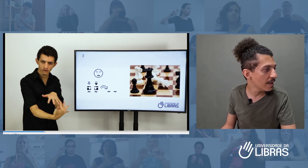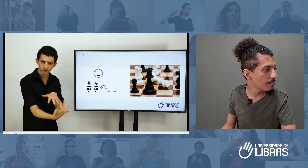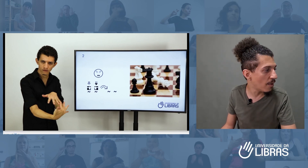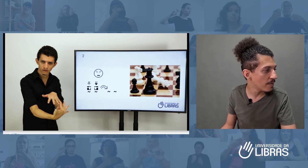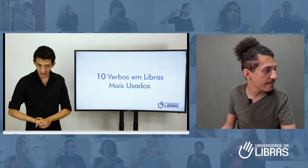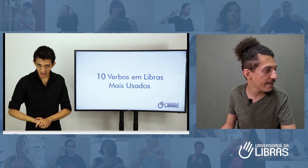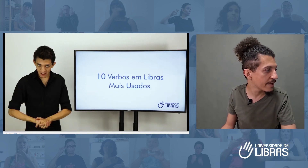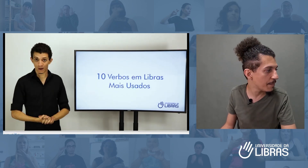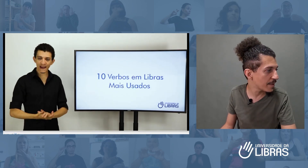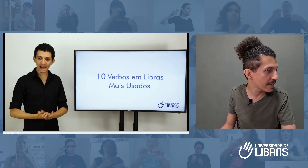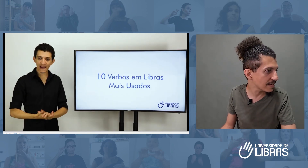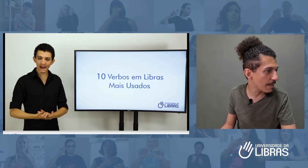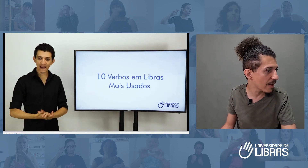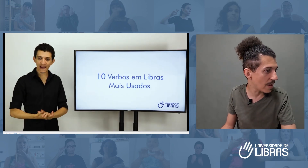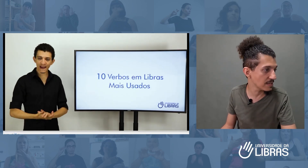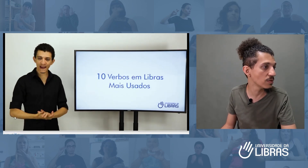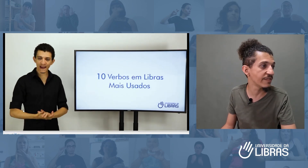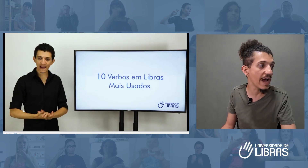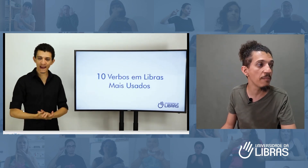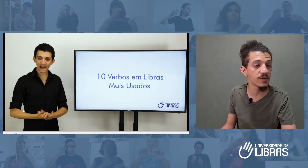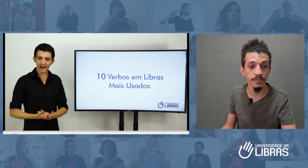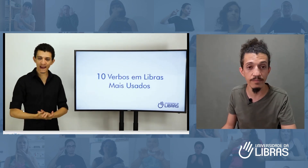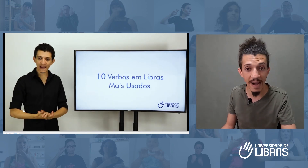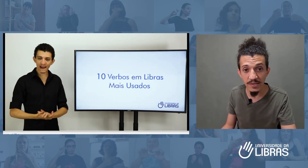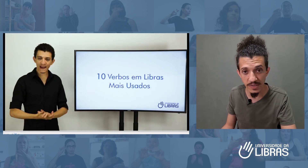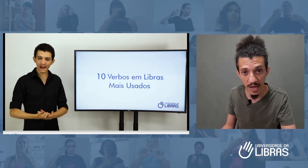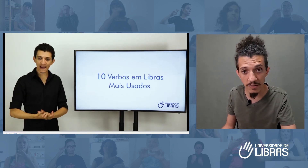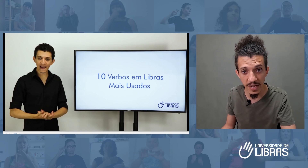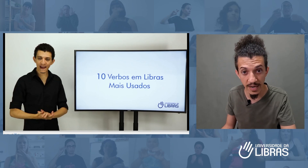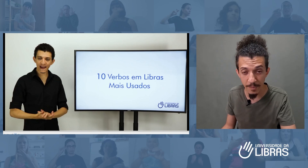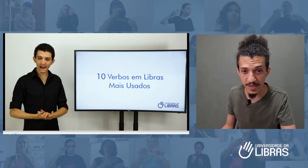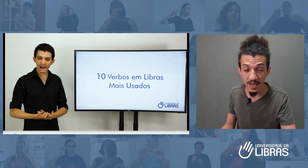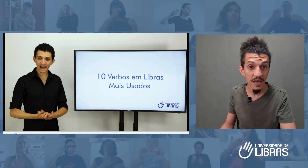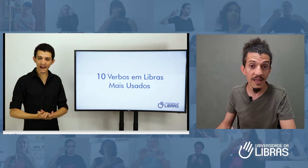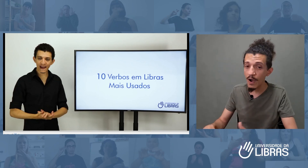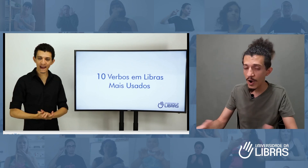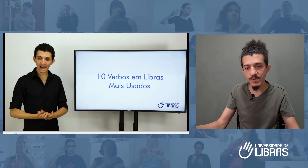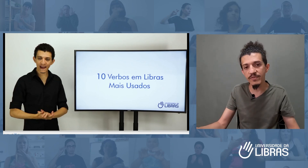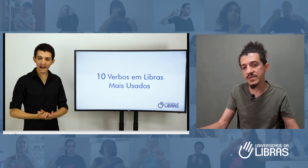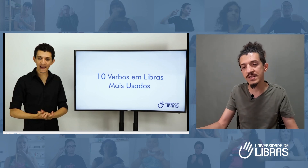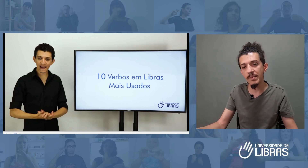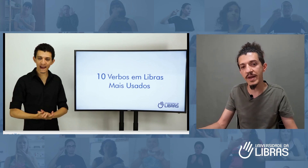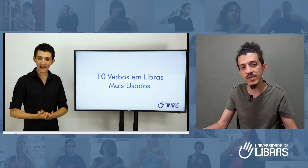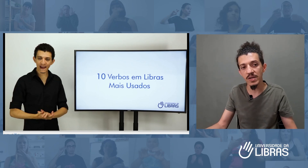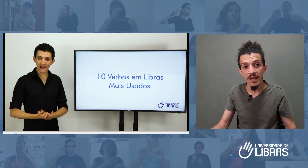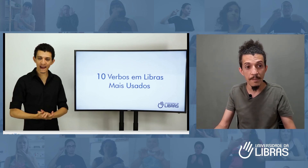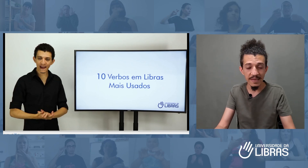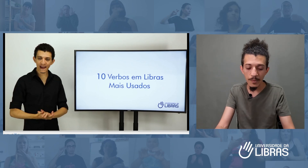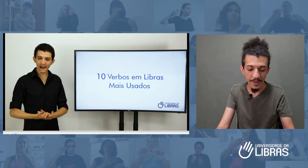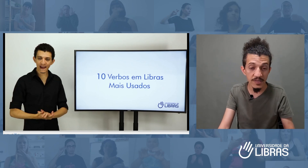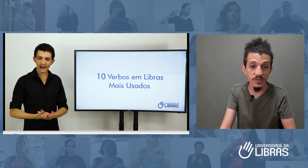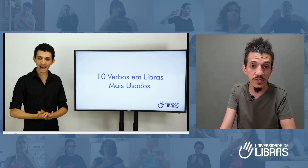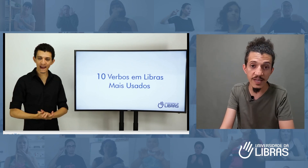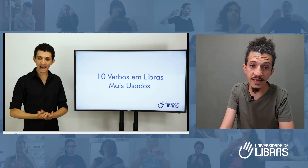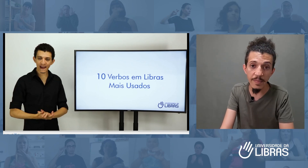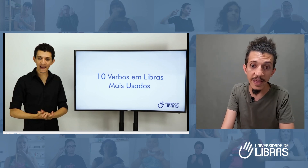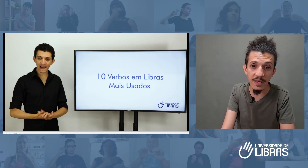bom, você veio aqui porque você quer saber quais são os verbos mais usados da Libras, e é ótimo você saber isso, mas eu preciso dizer também que